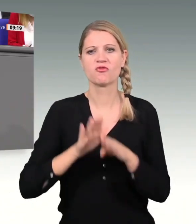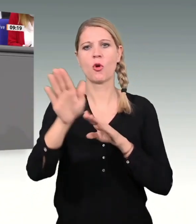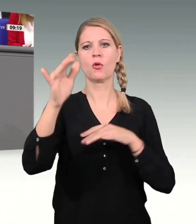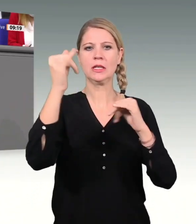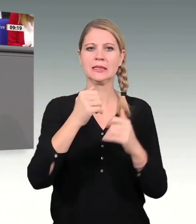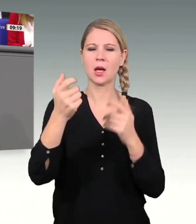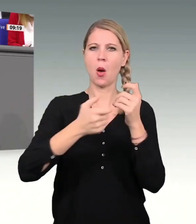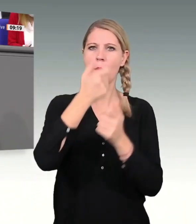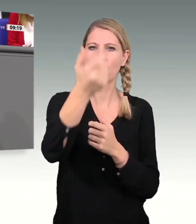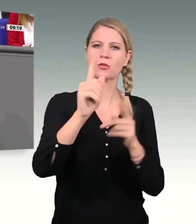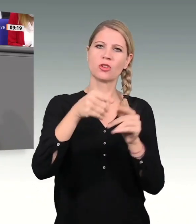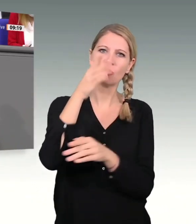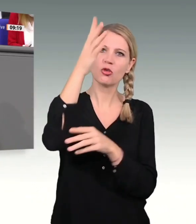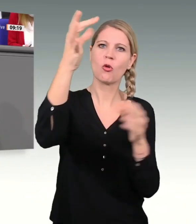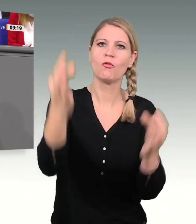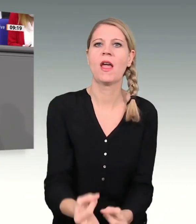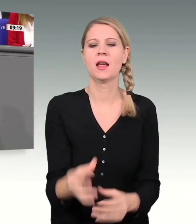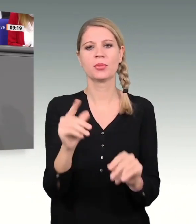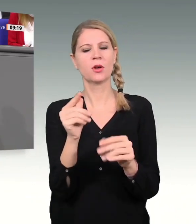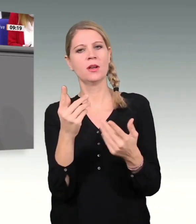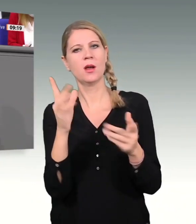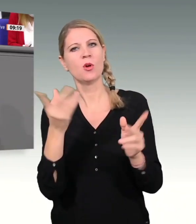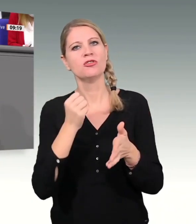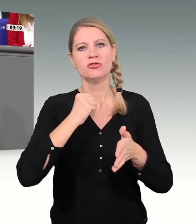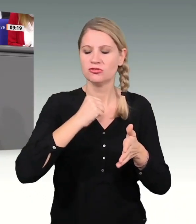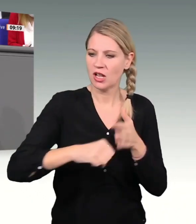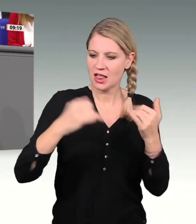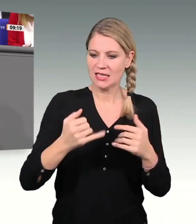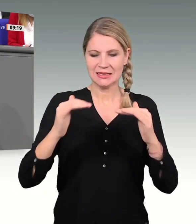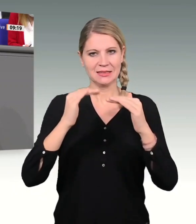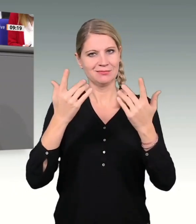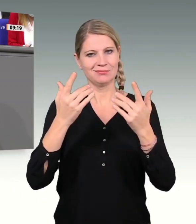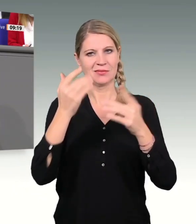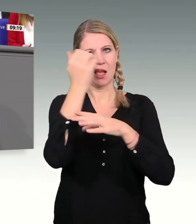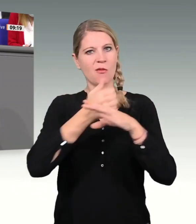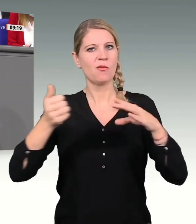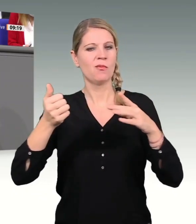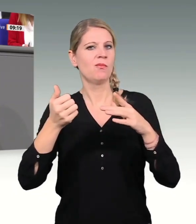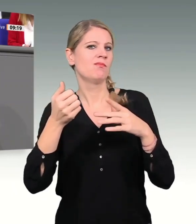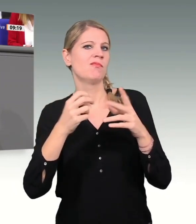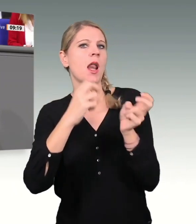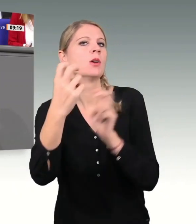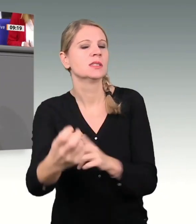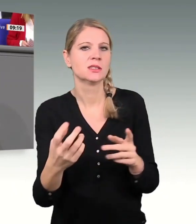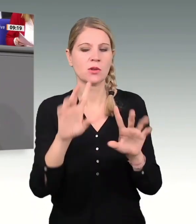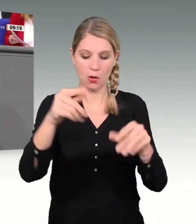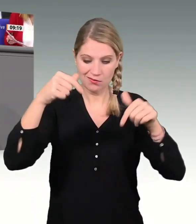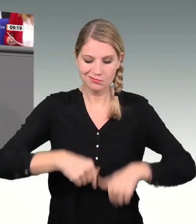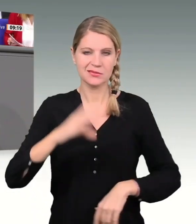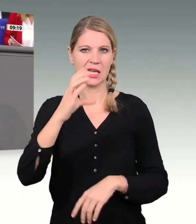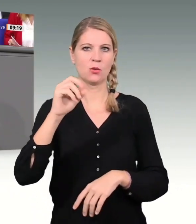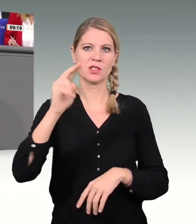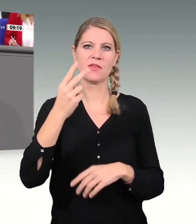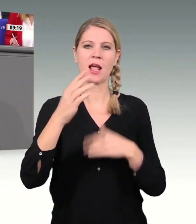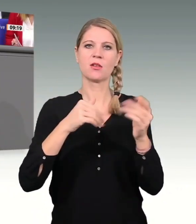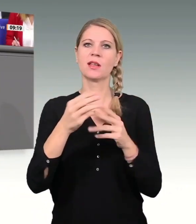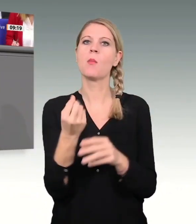führen sollen, dann geht das nur, wenn wir möglichst schnell in diesem Land die Voraussetzungen schaffen, auch hier CO2-neutral zu produzieren und auch an dieser